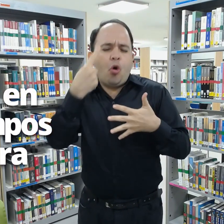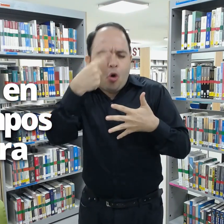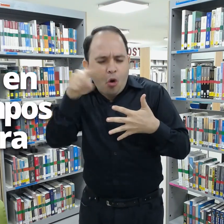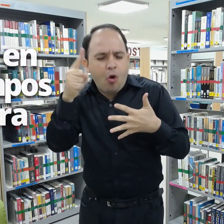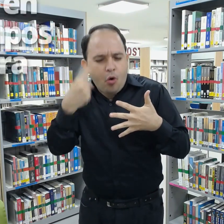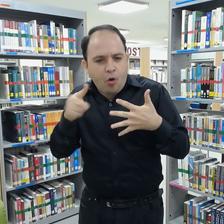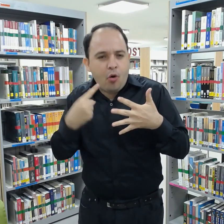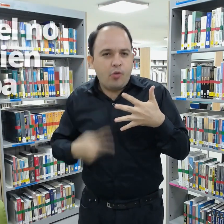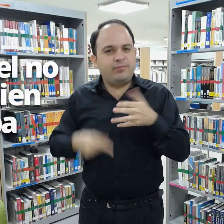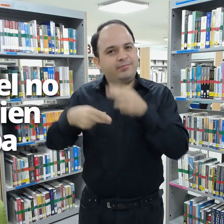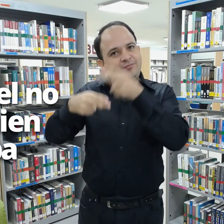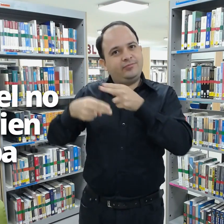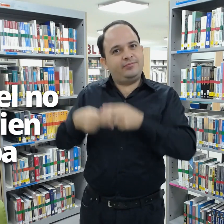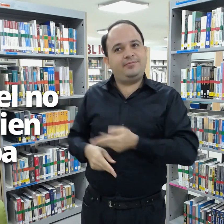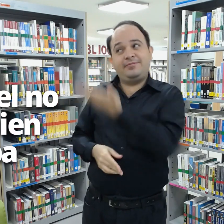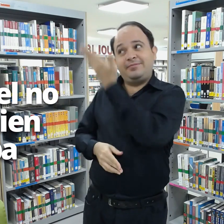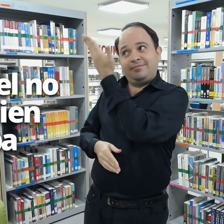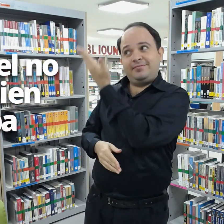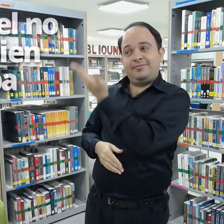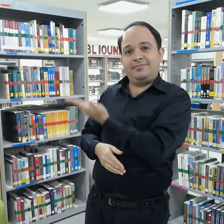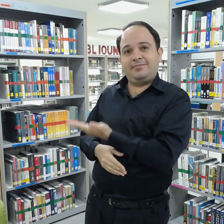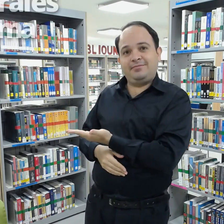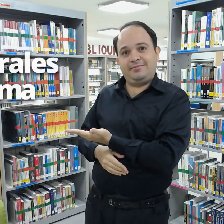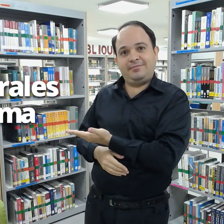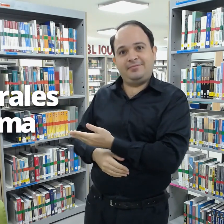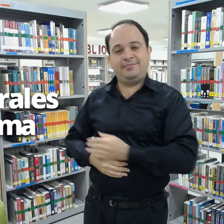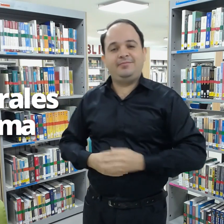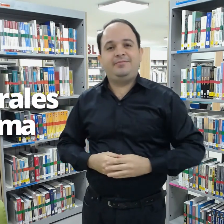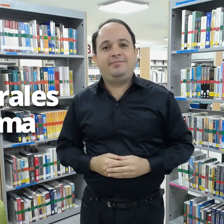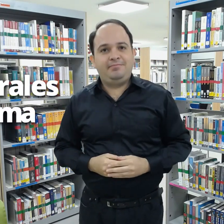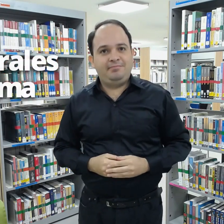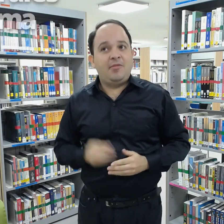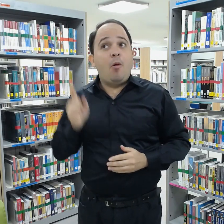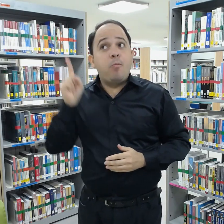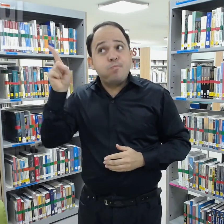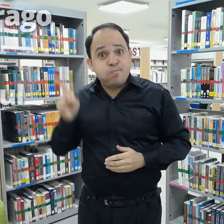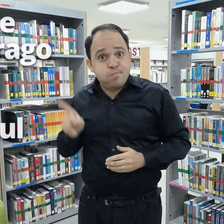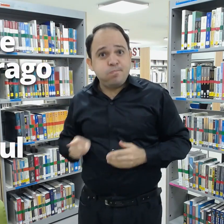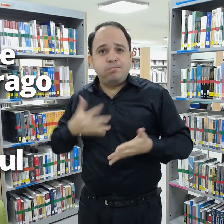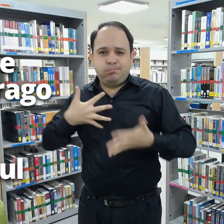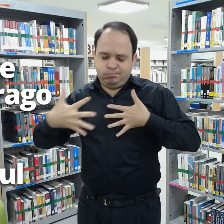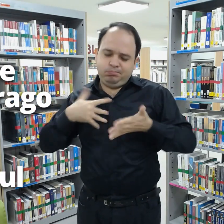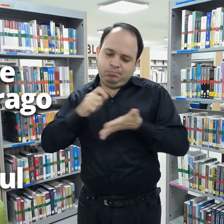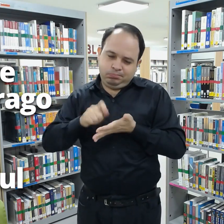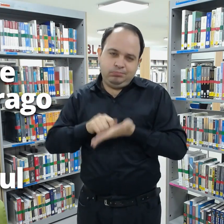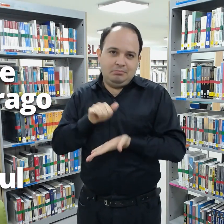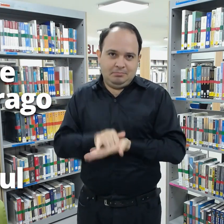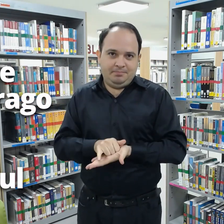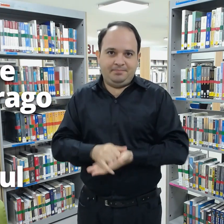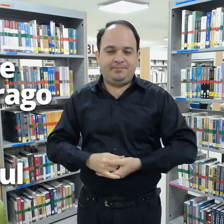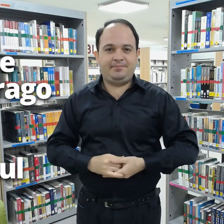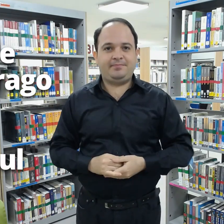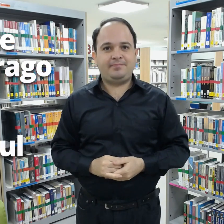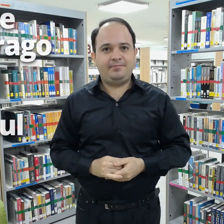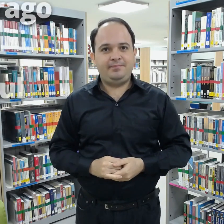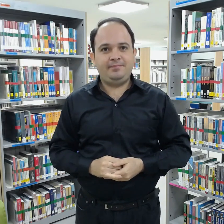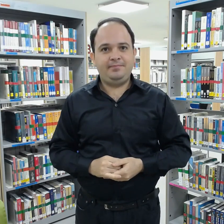del cólera, El coronel no tiene quien le escriba, Los funerales de la mamá grande, Relato de un náufrago y Ojos de perro azul.